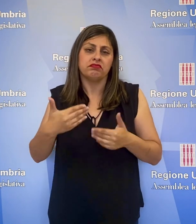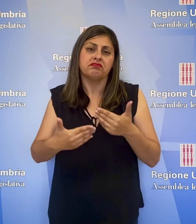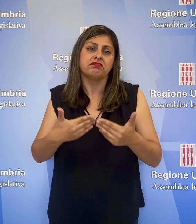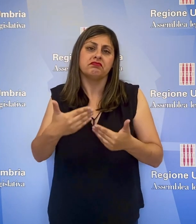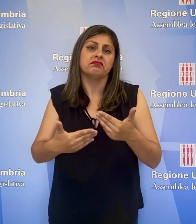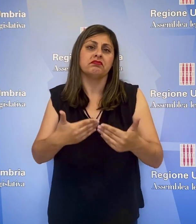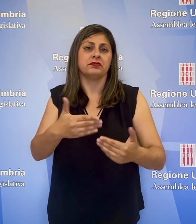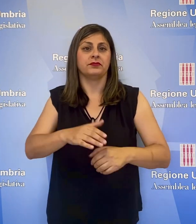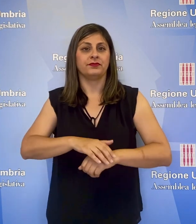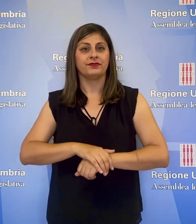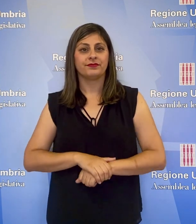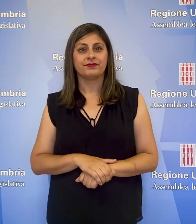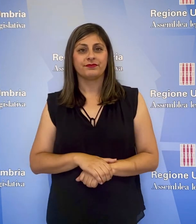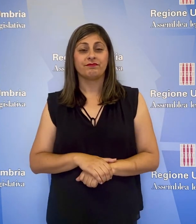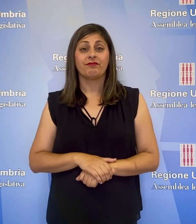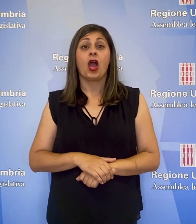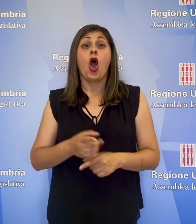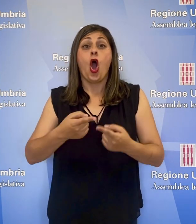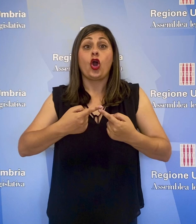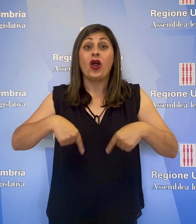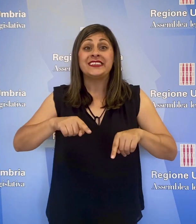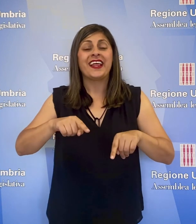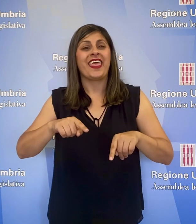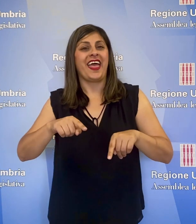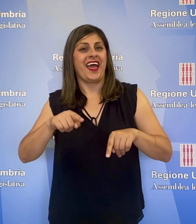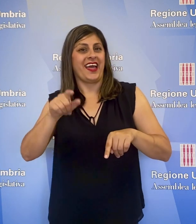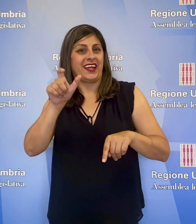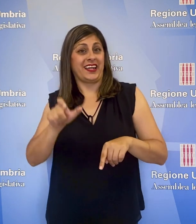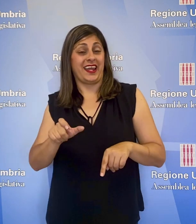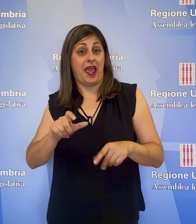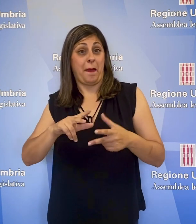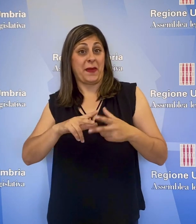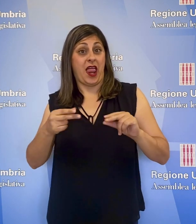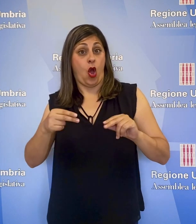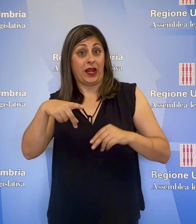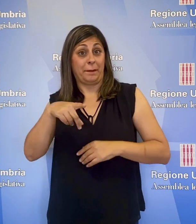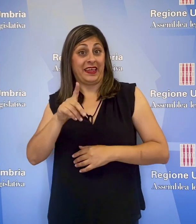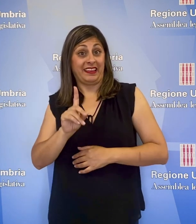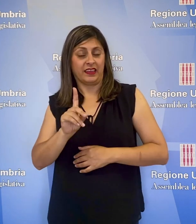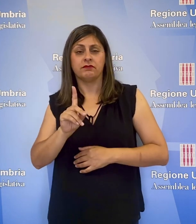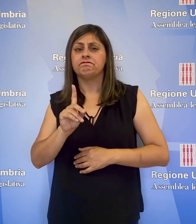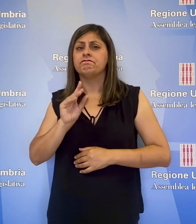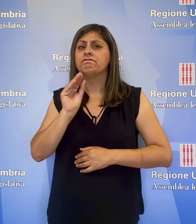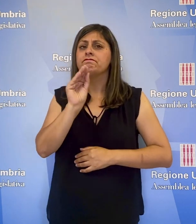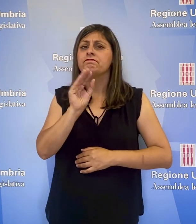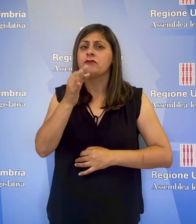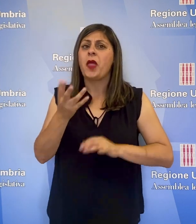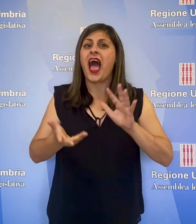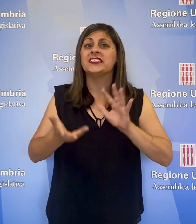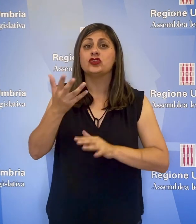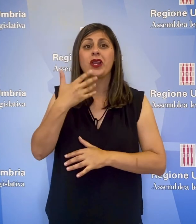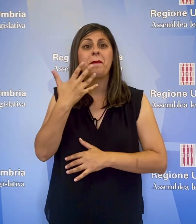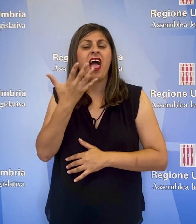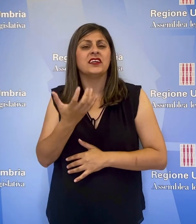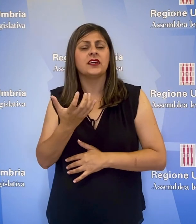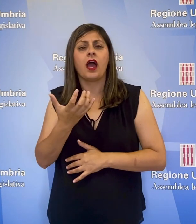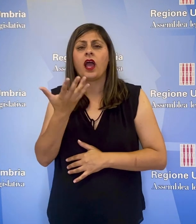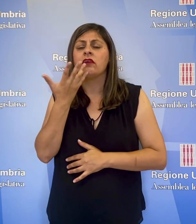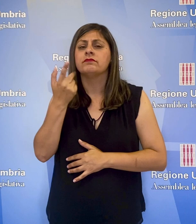consigliera Simona Meloni del Partito Democratico ha interrogato l'assessore Enrico Mellasecche in merito alla pubblicazione dei